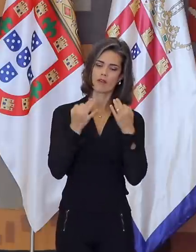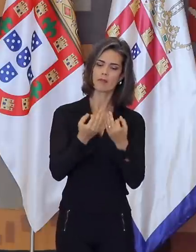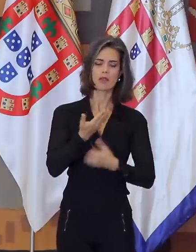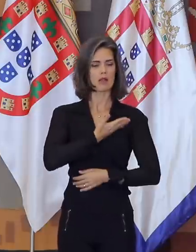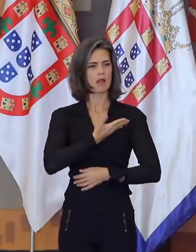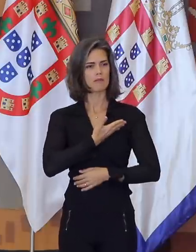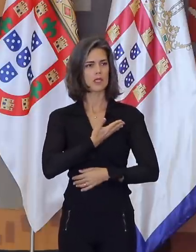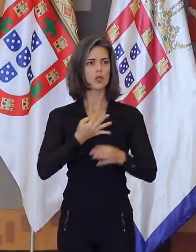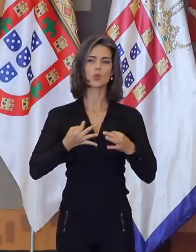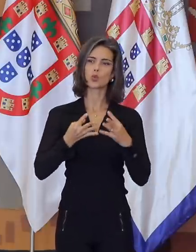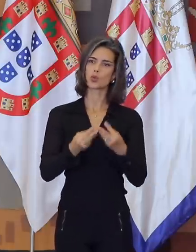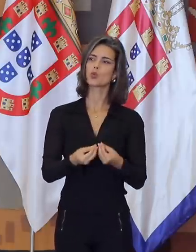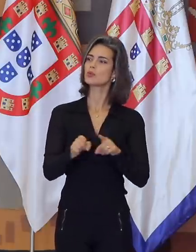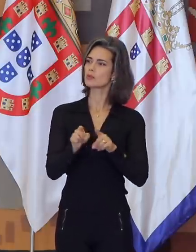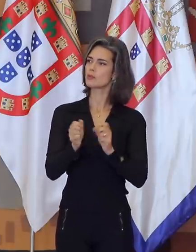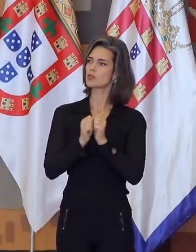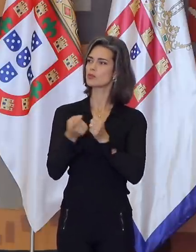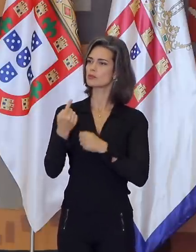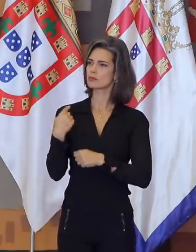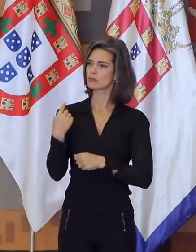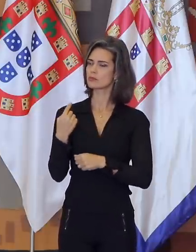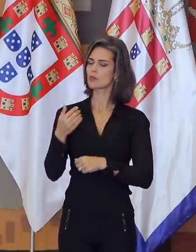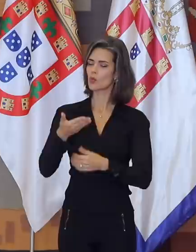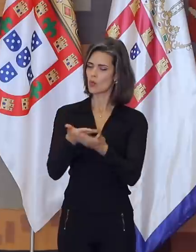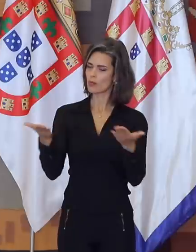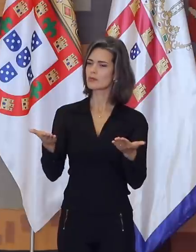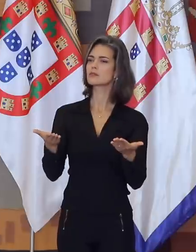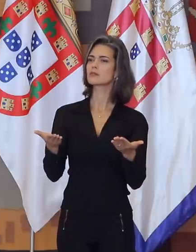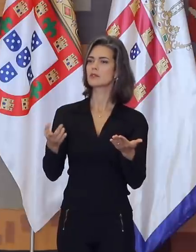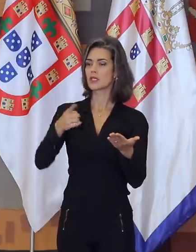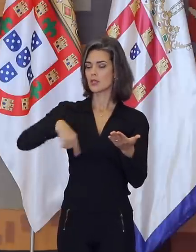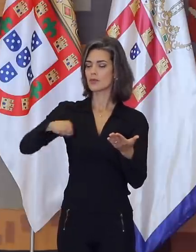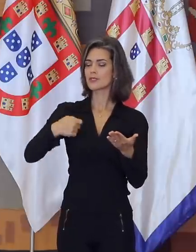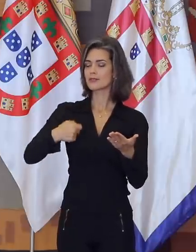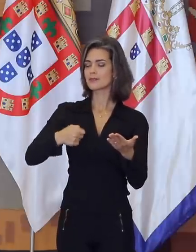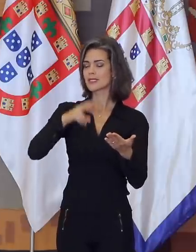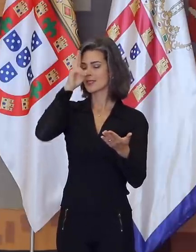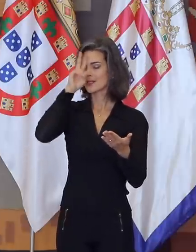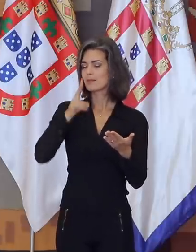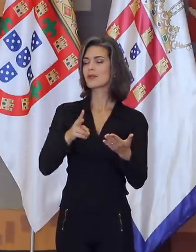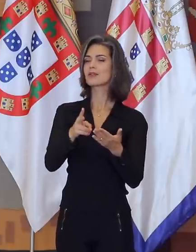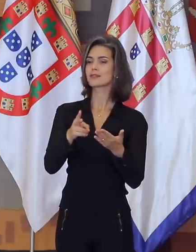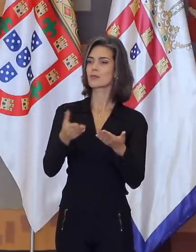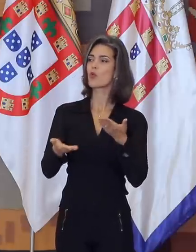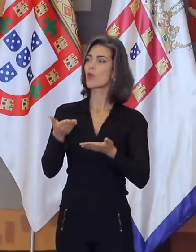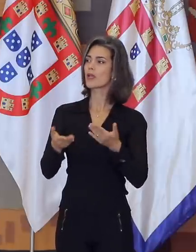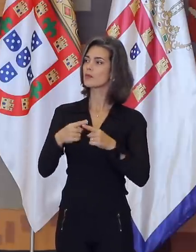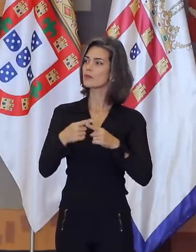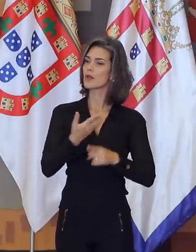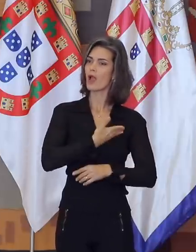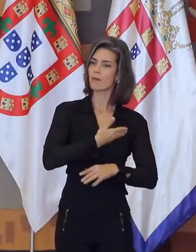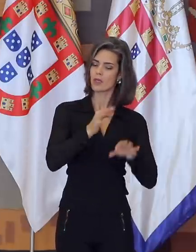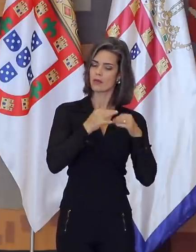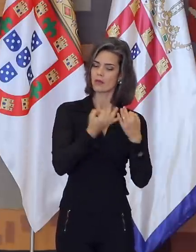amigos farão parte dessa jornada e é indispensável para seu equilíbrio que assim seja. São eles que